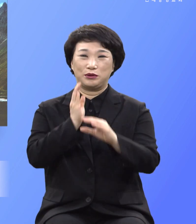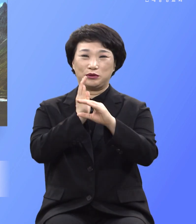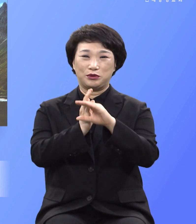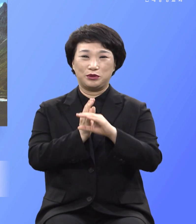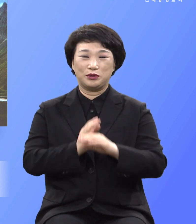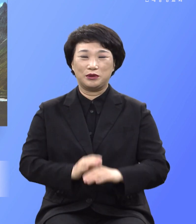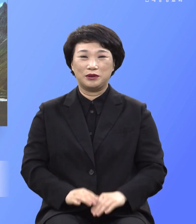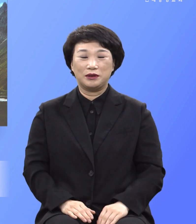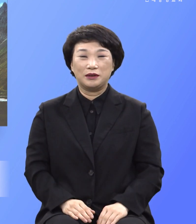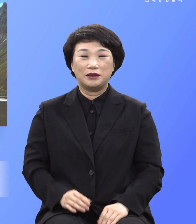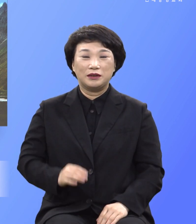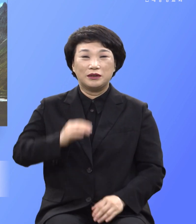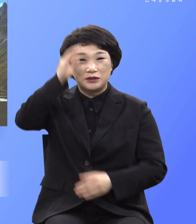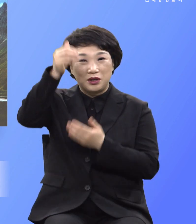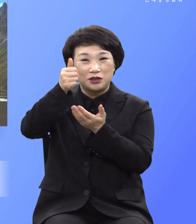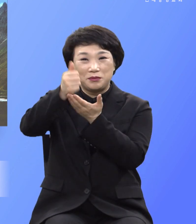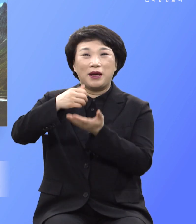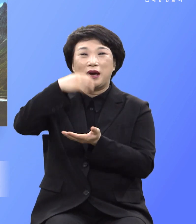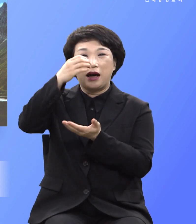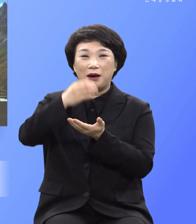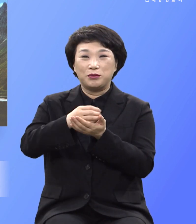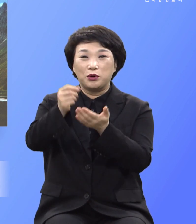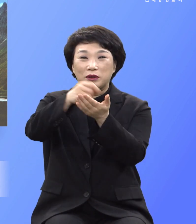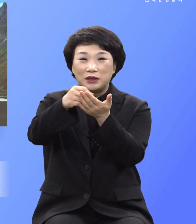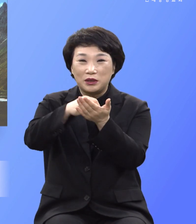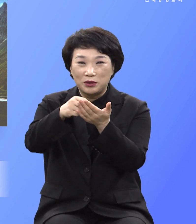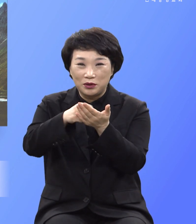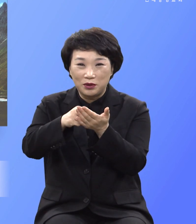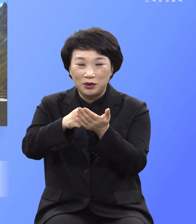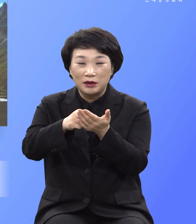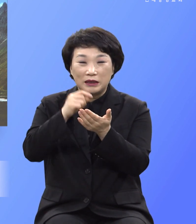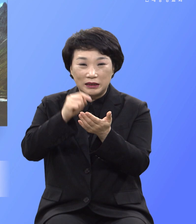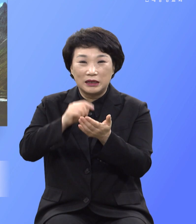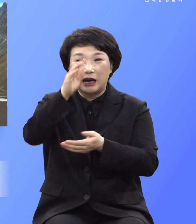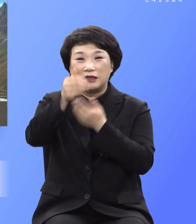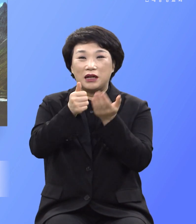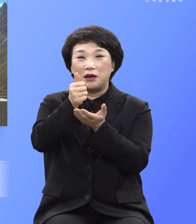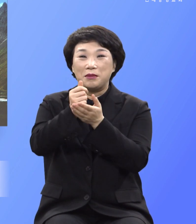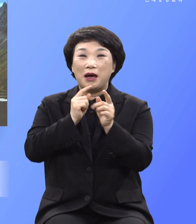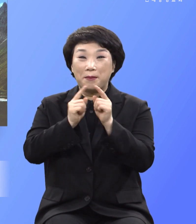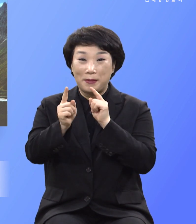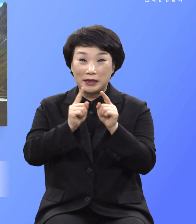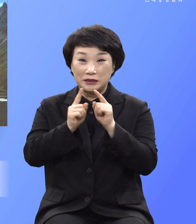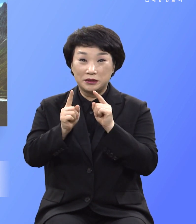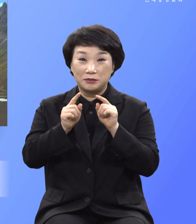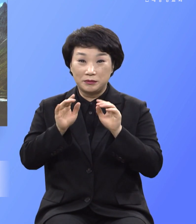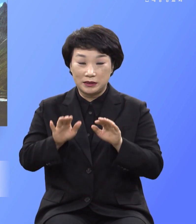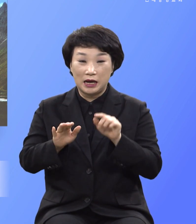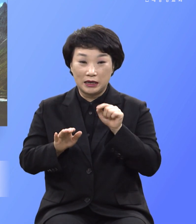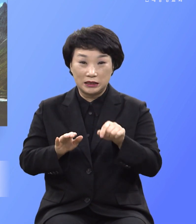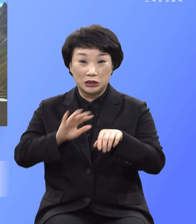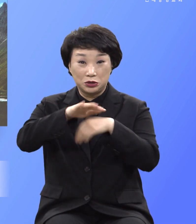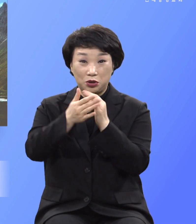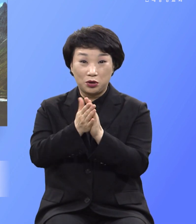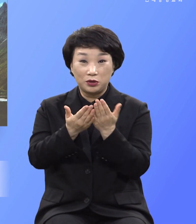성령의 감동으로 기록된 하나님의 말씀에 이 성경은